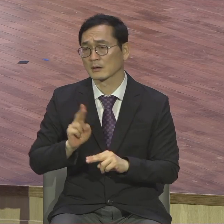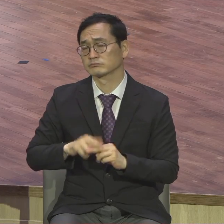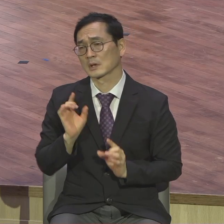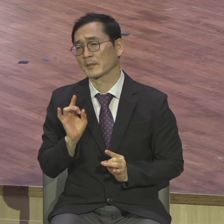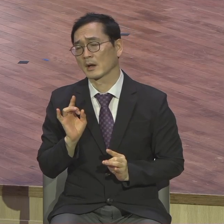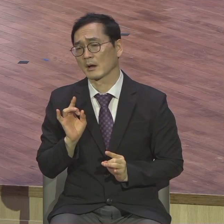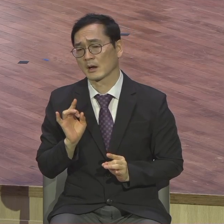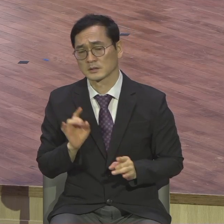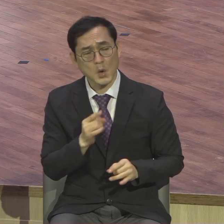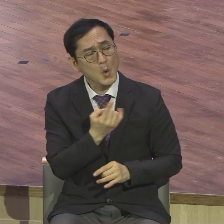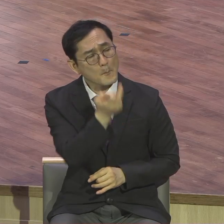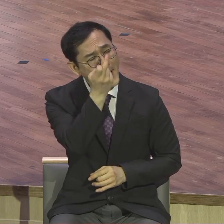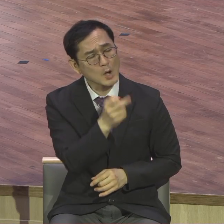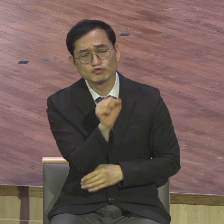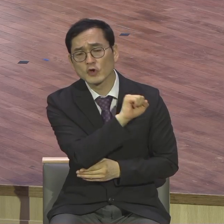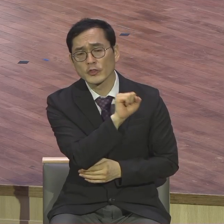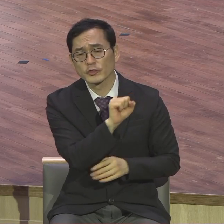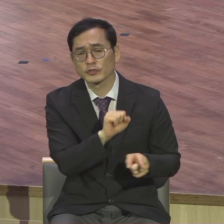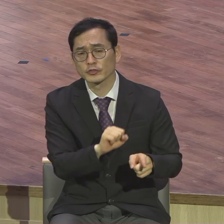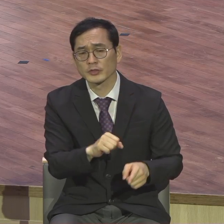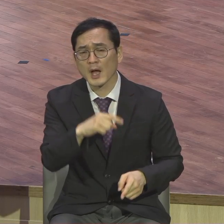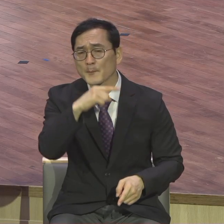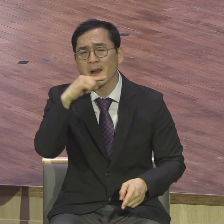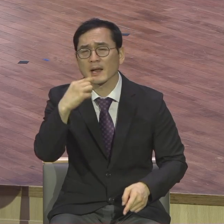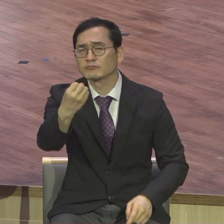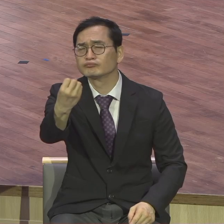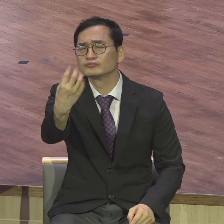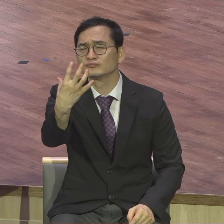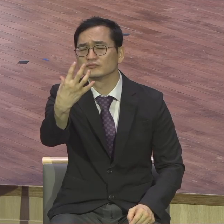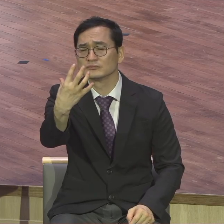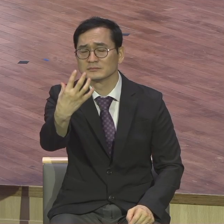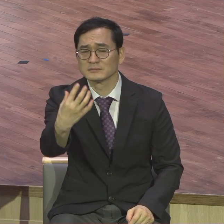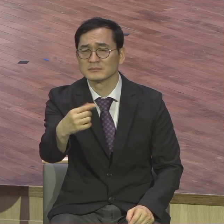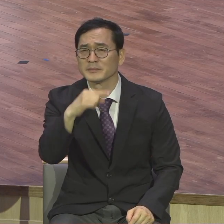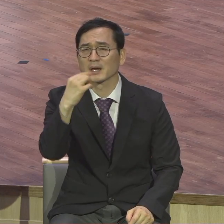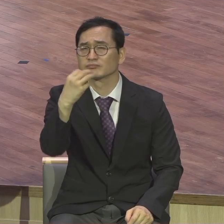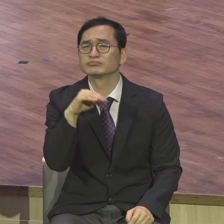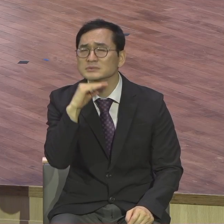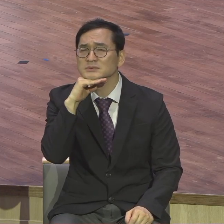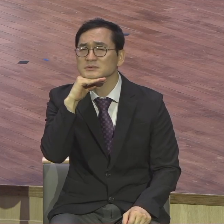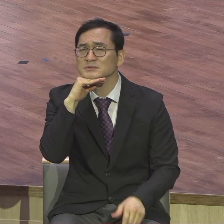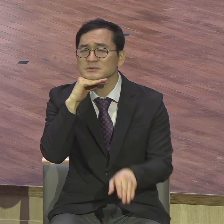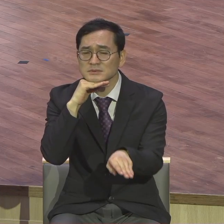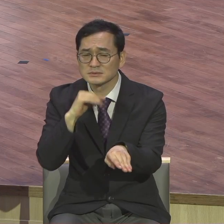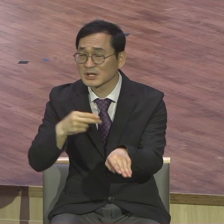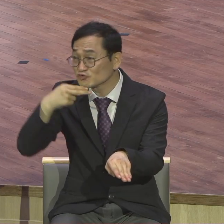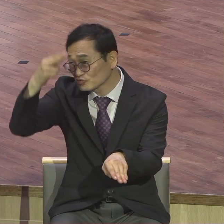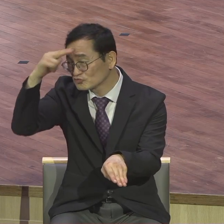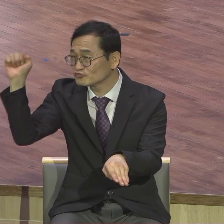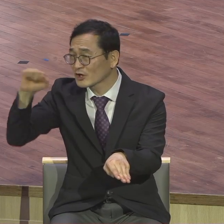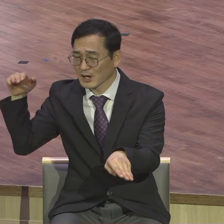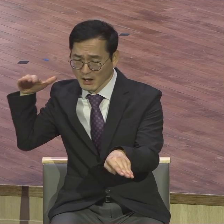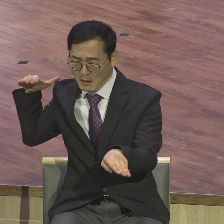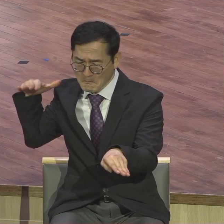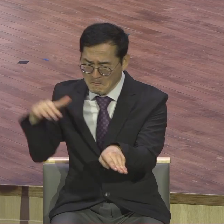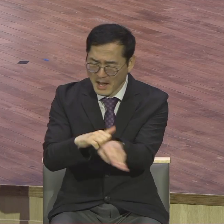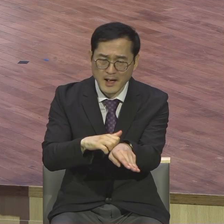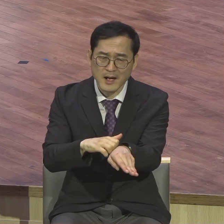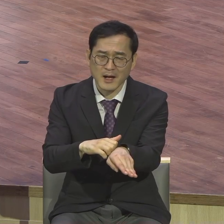가면 앉아서 가만히 신호 기다리고 있는데 뒤에서 엄주 운전자가 와서 첫